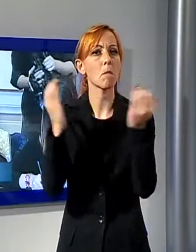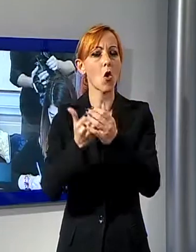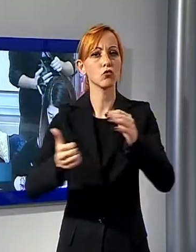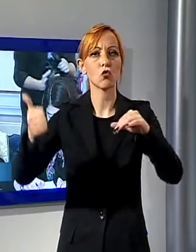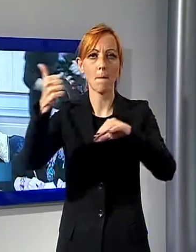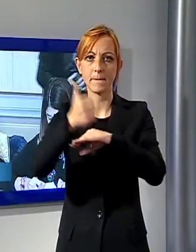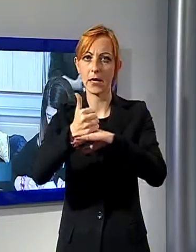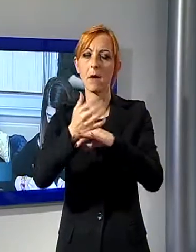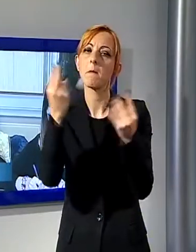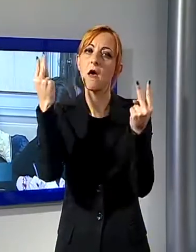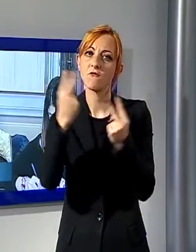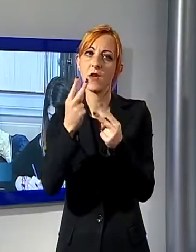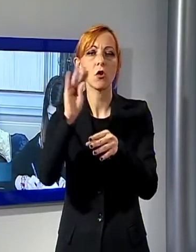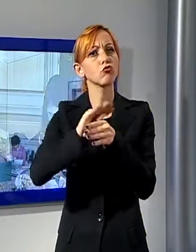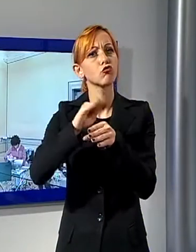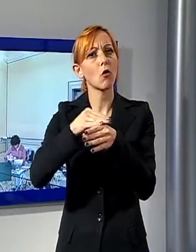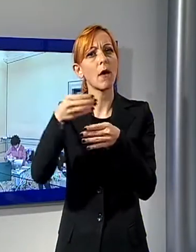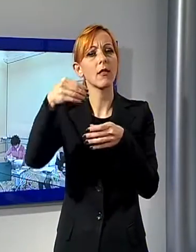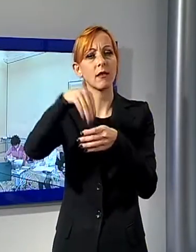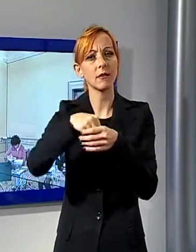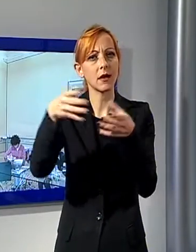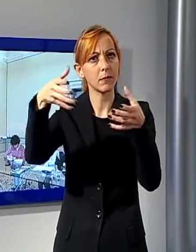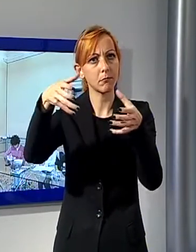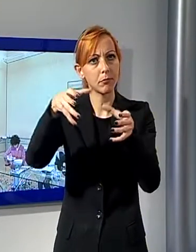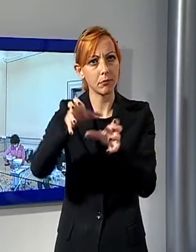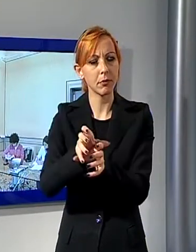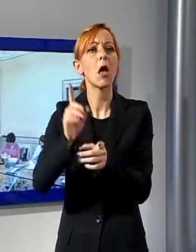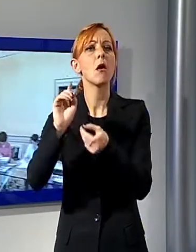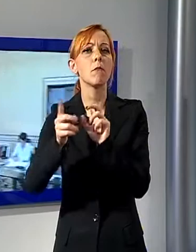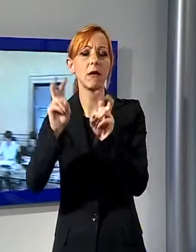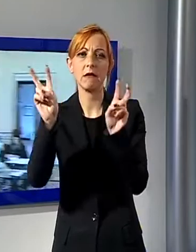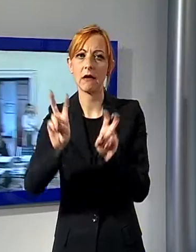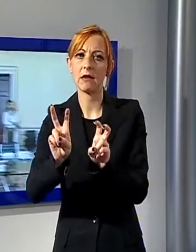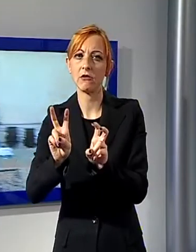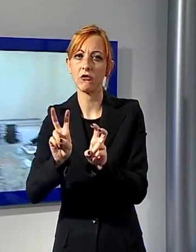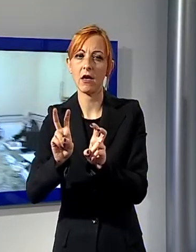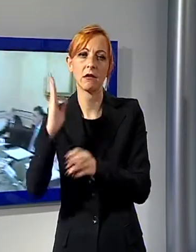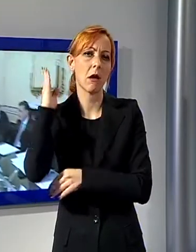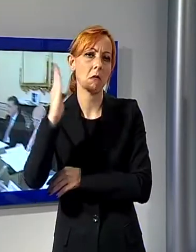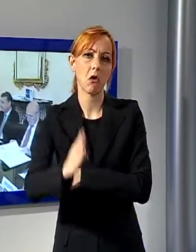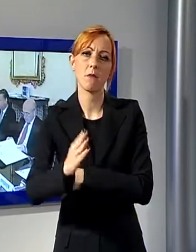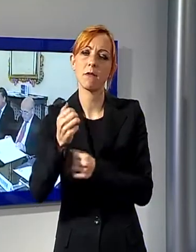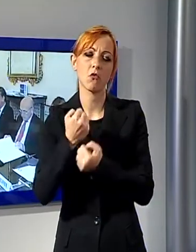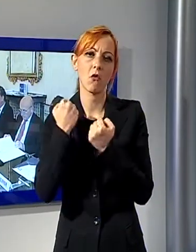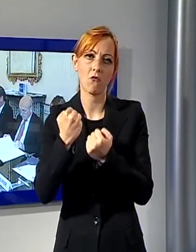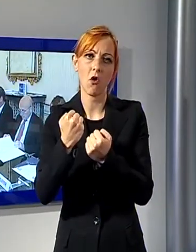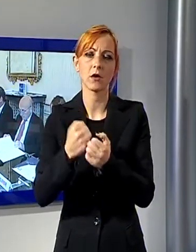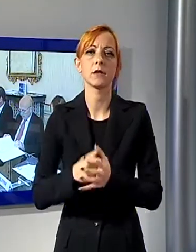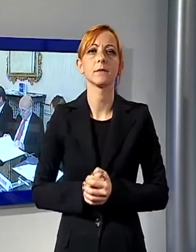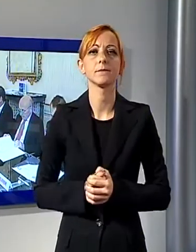politiche energetiche penalizzanti stanno riducendo notevolmente la competitività delle industrie italiane. Questo è il campanello di